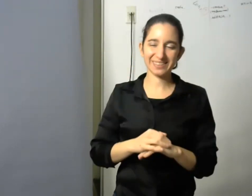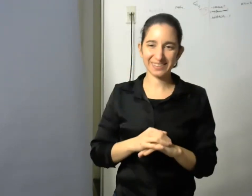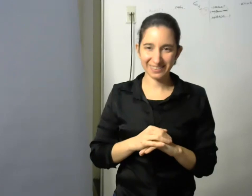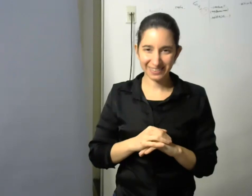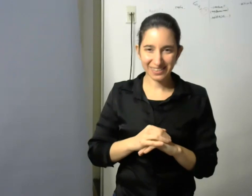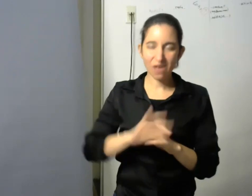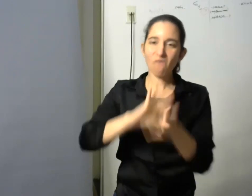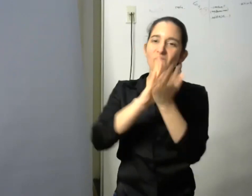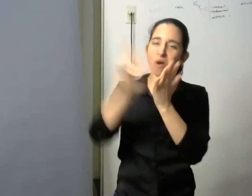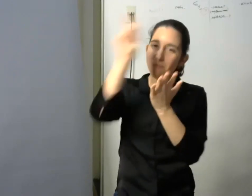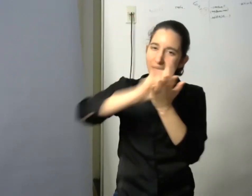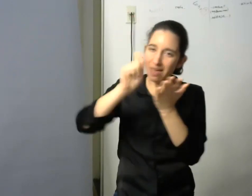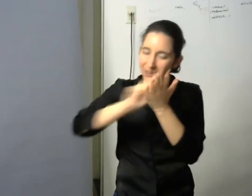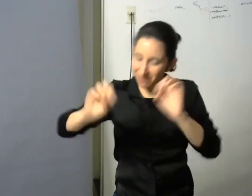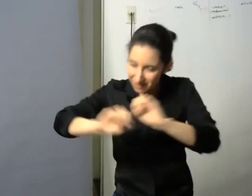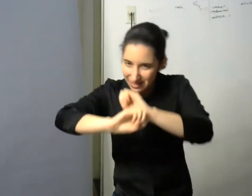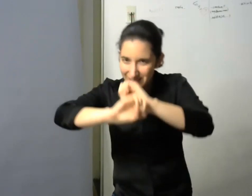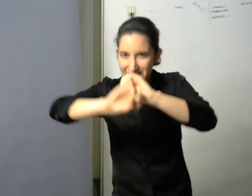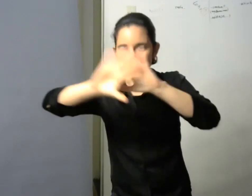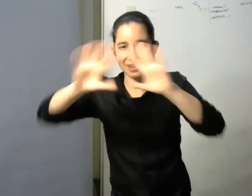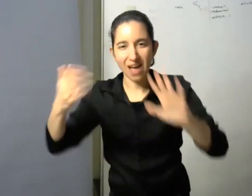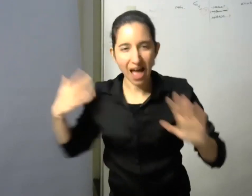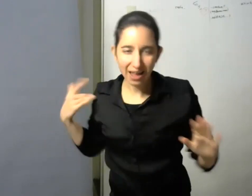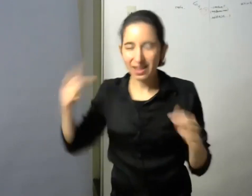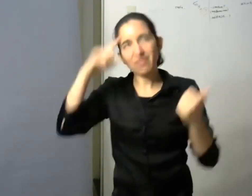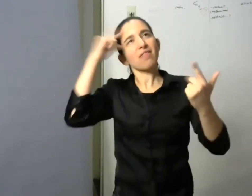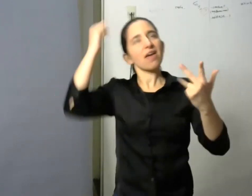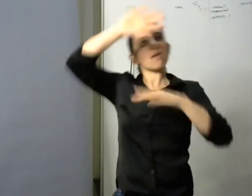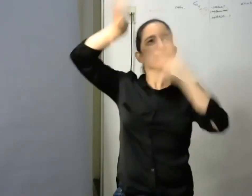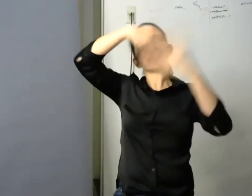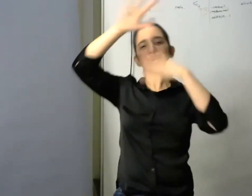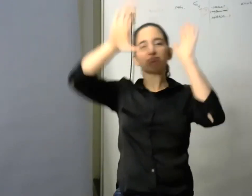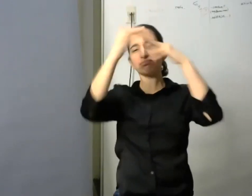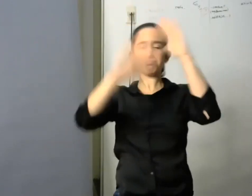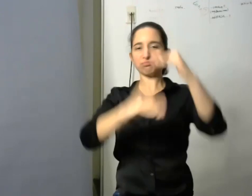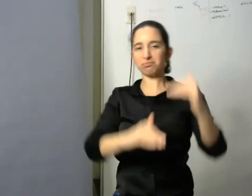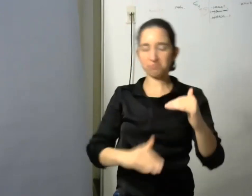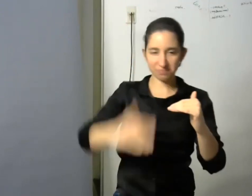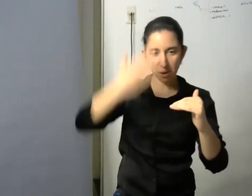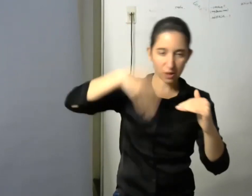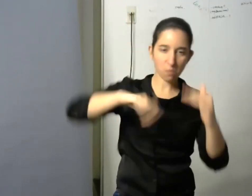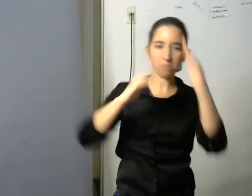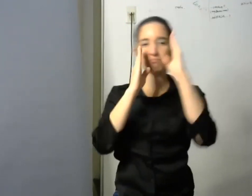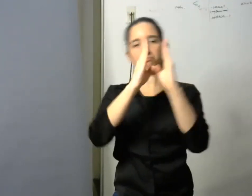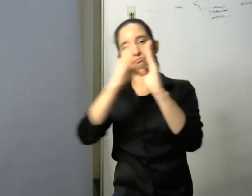eso que era un revoltijo literalmente a un texto comprensible